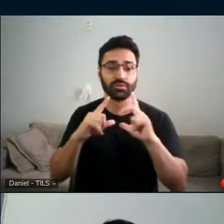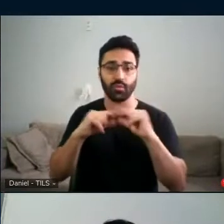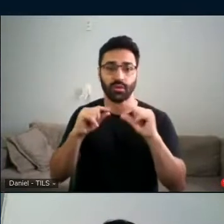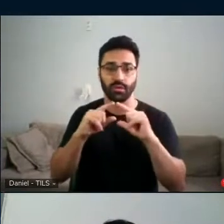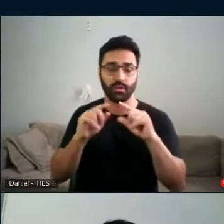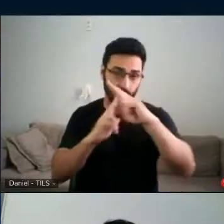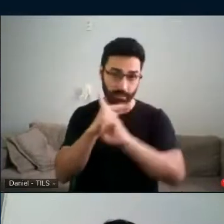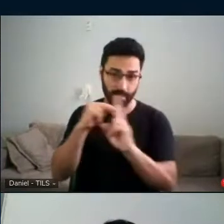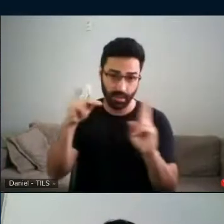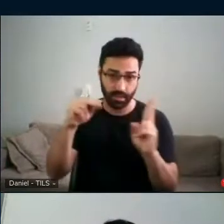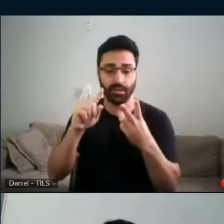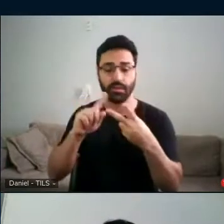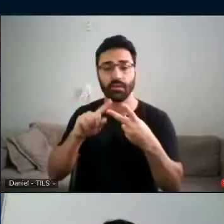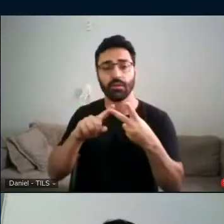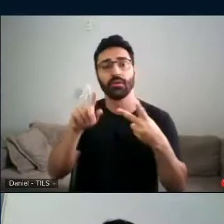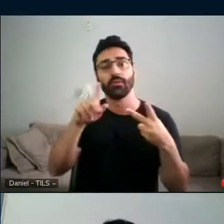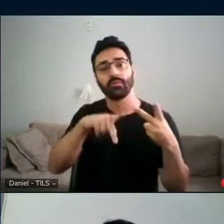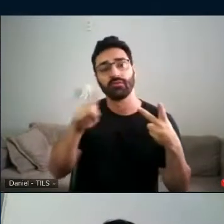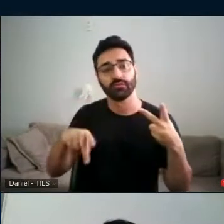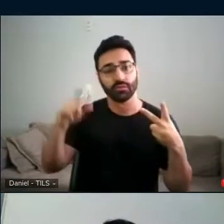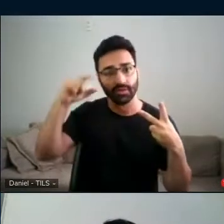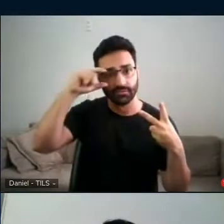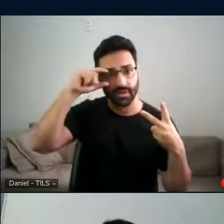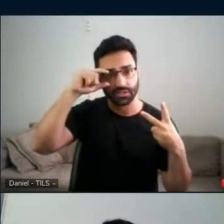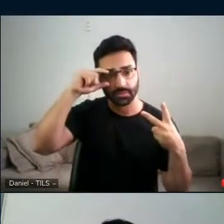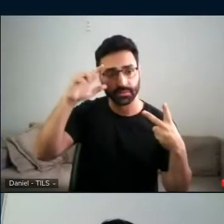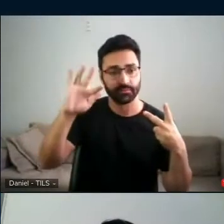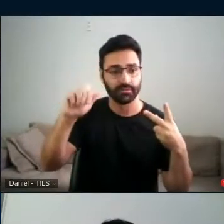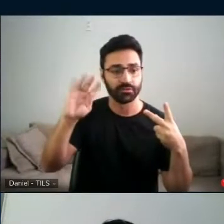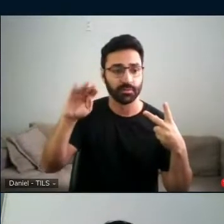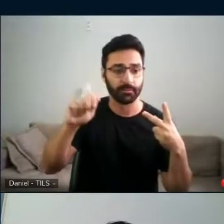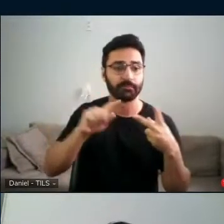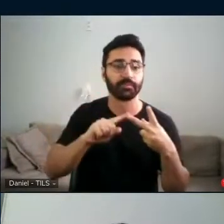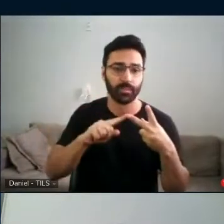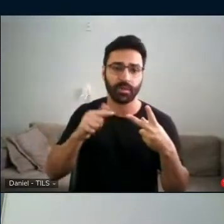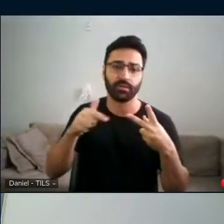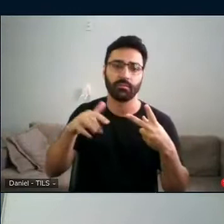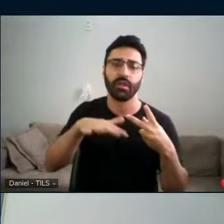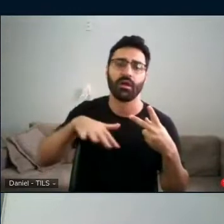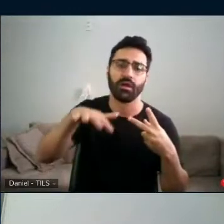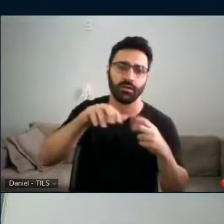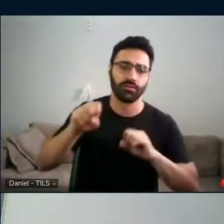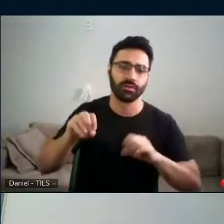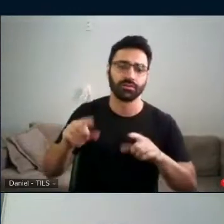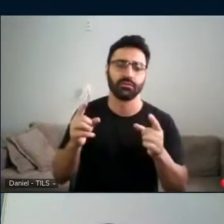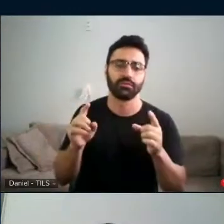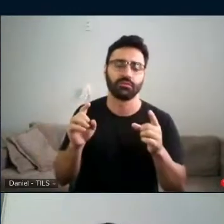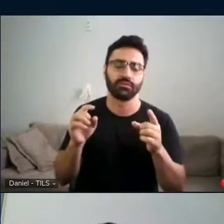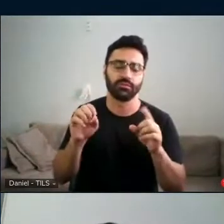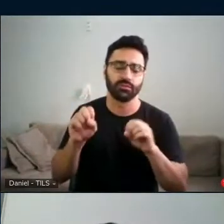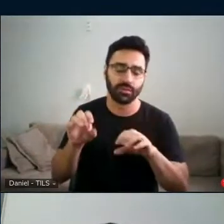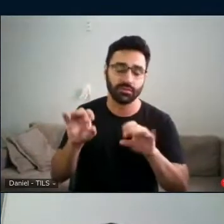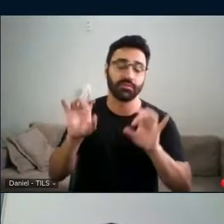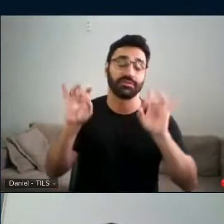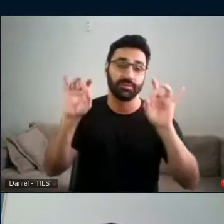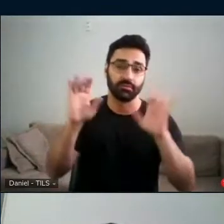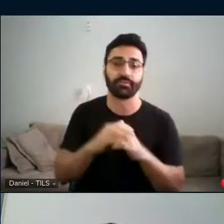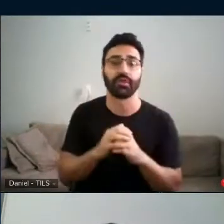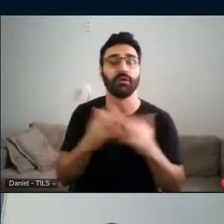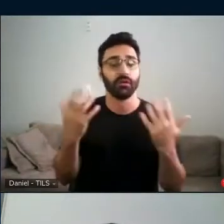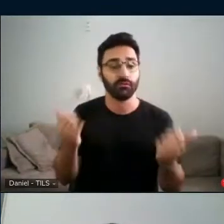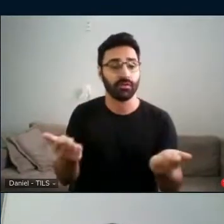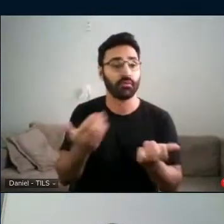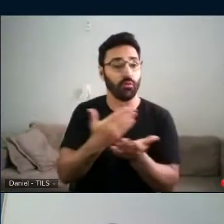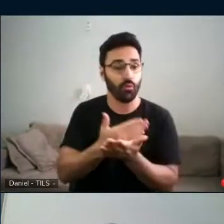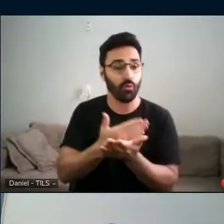que é a professora Fátima Vidal, que trabalha na área de educação especial. Então, vamos dar início